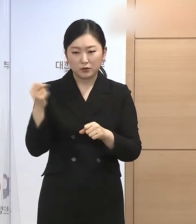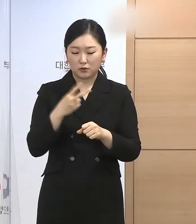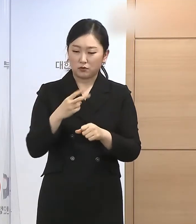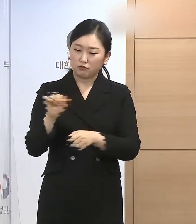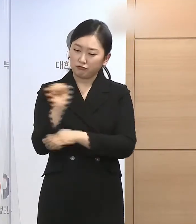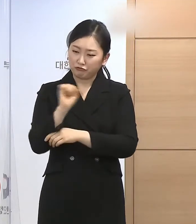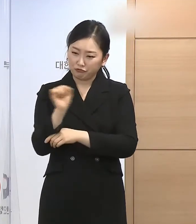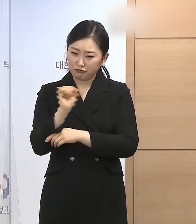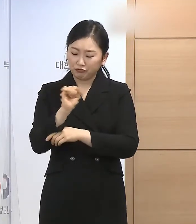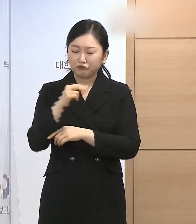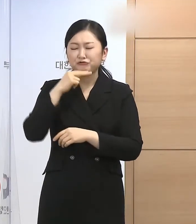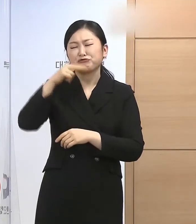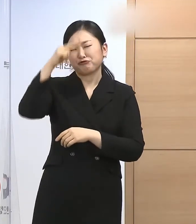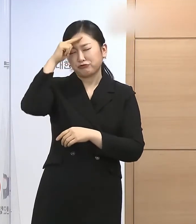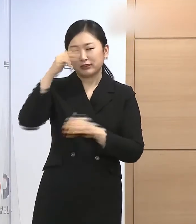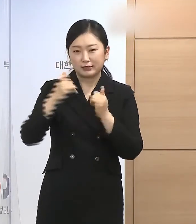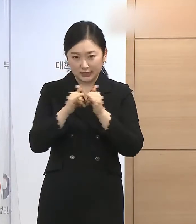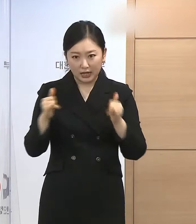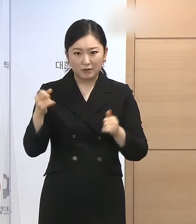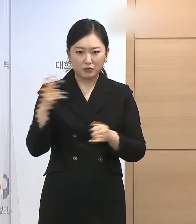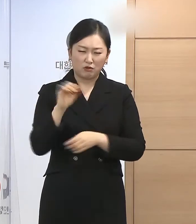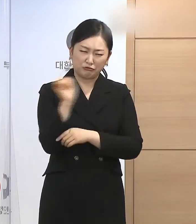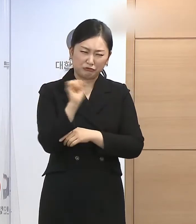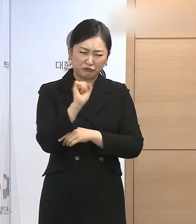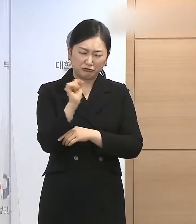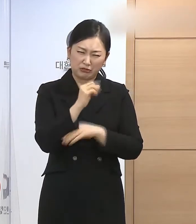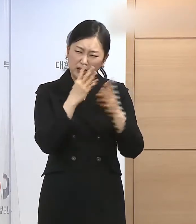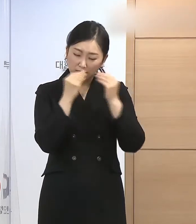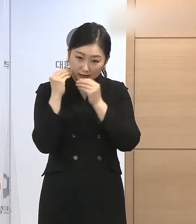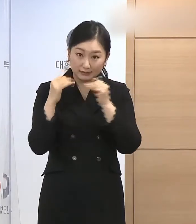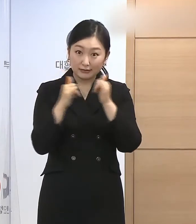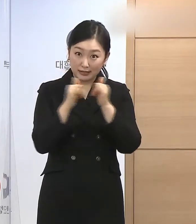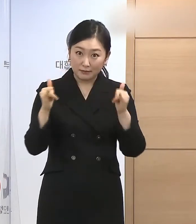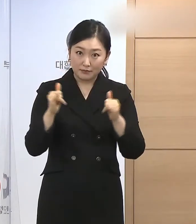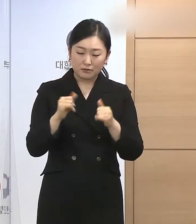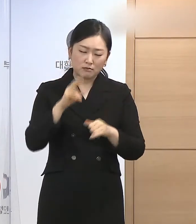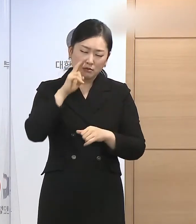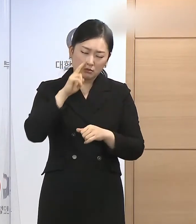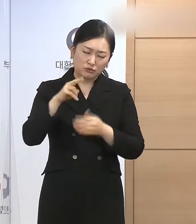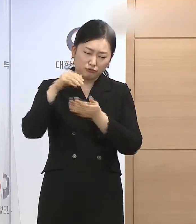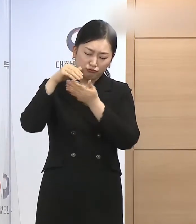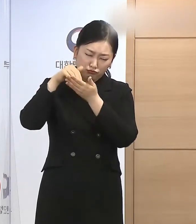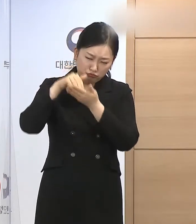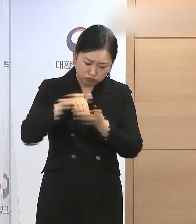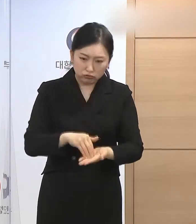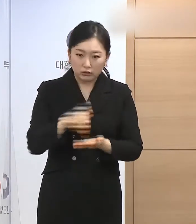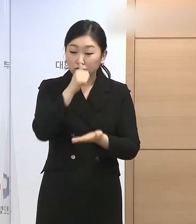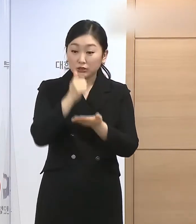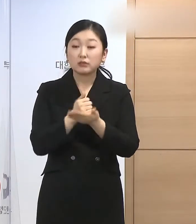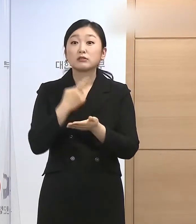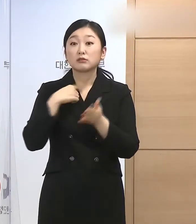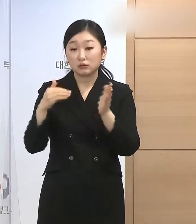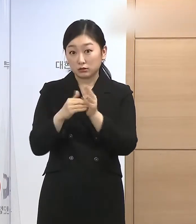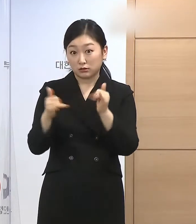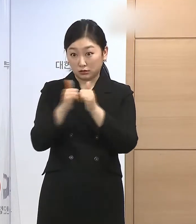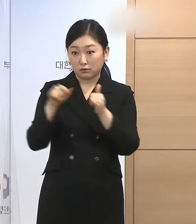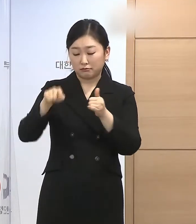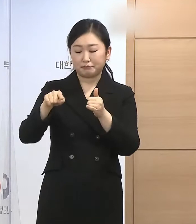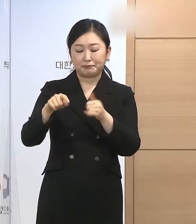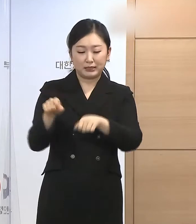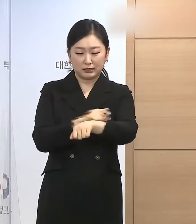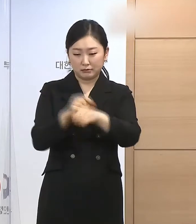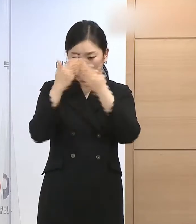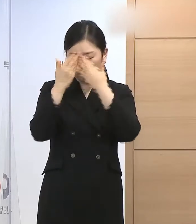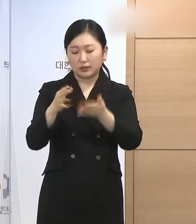사망사고 약이자, 난폭운전자 등 중대위반 행위자들은 제외하여 범법행위에 대한 경각심을